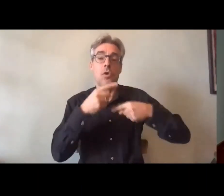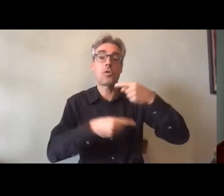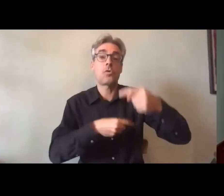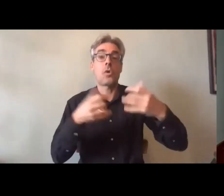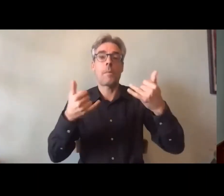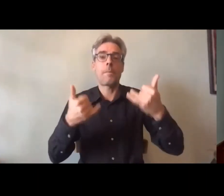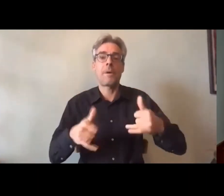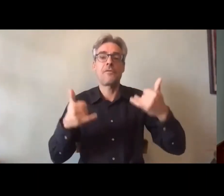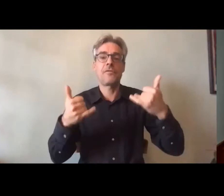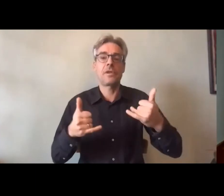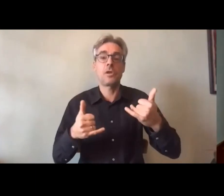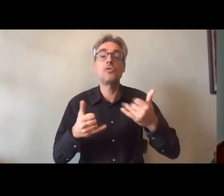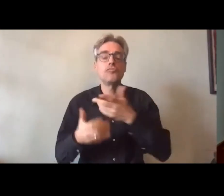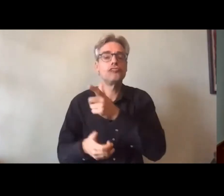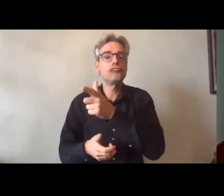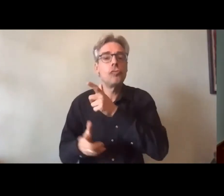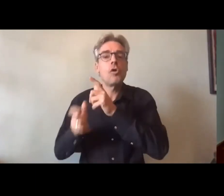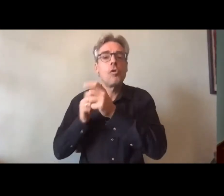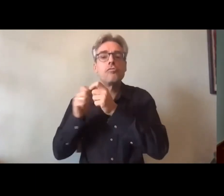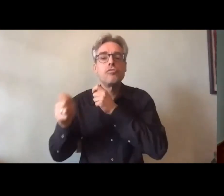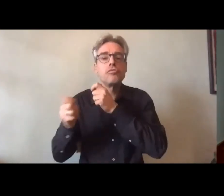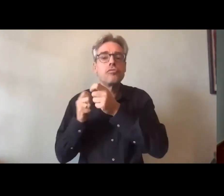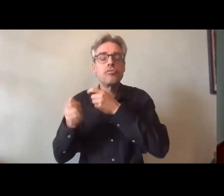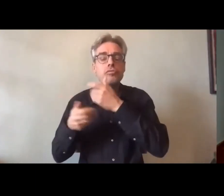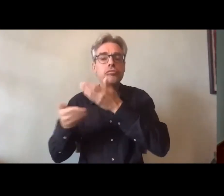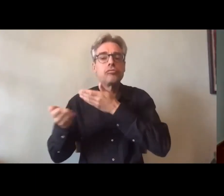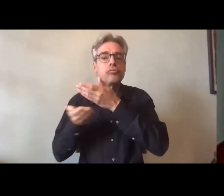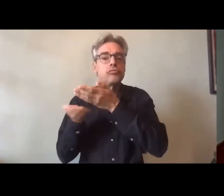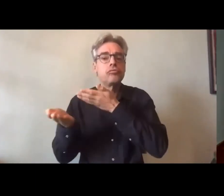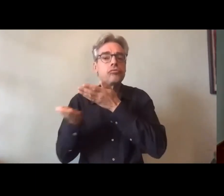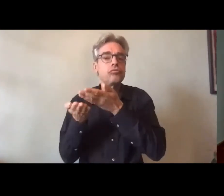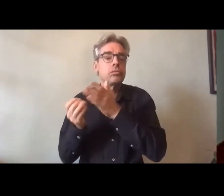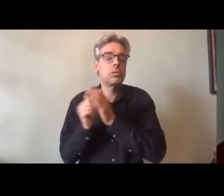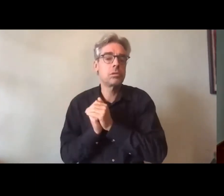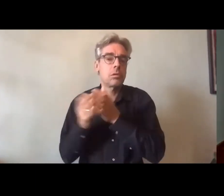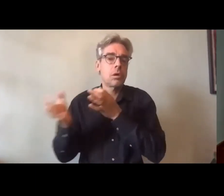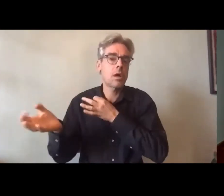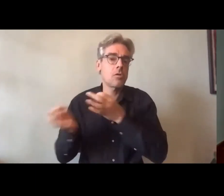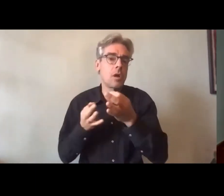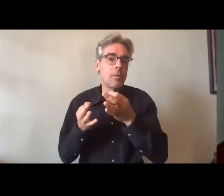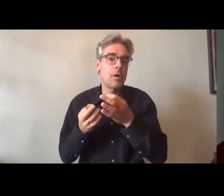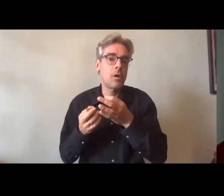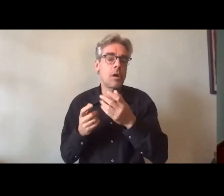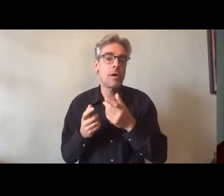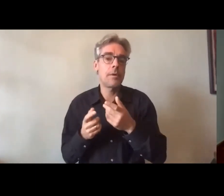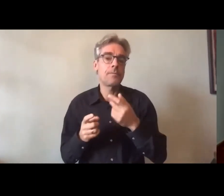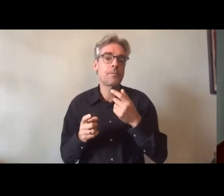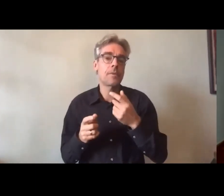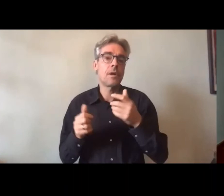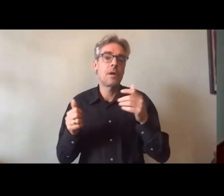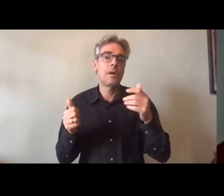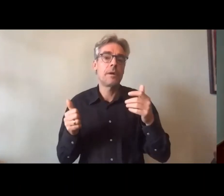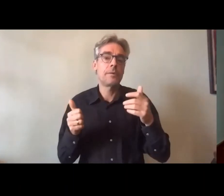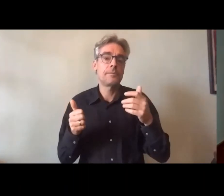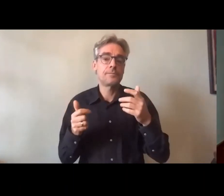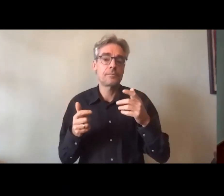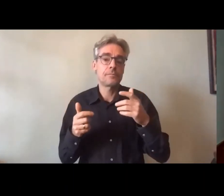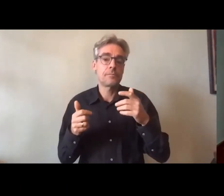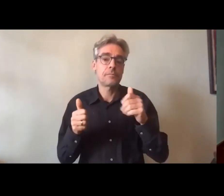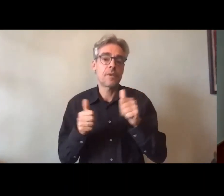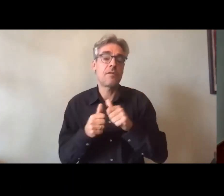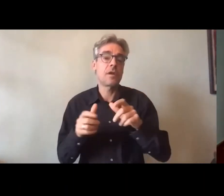a un dialogue permanent avec la FIRA et par l'entremise de Philippe Chervin de son